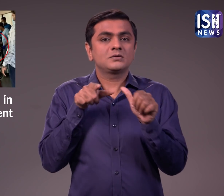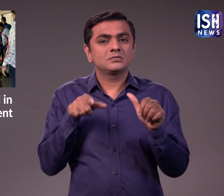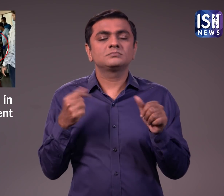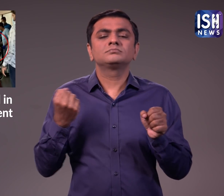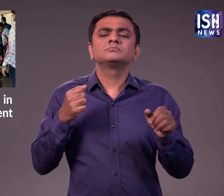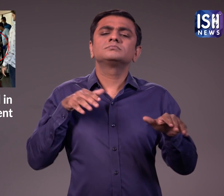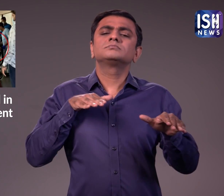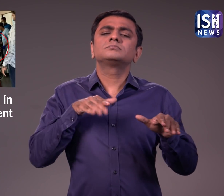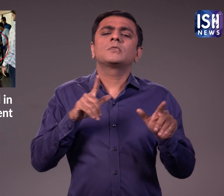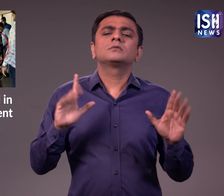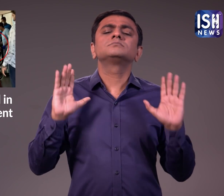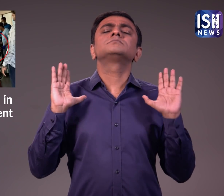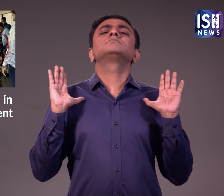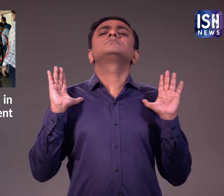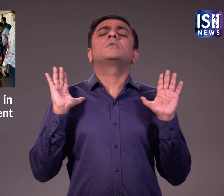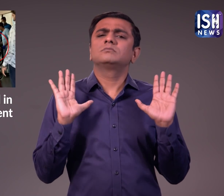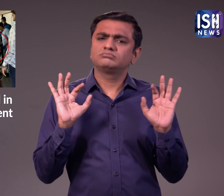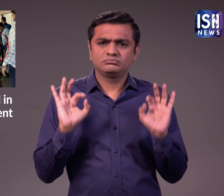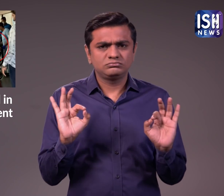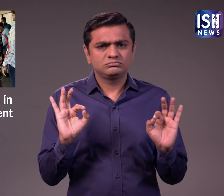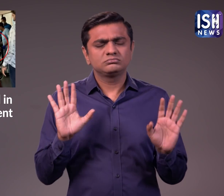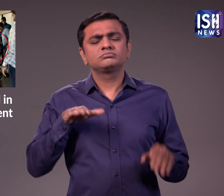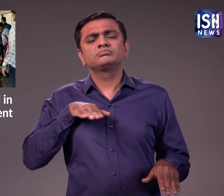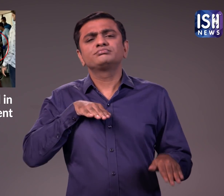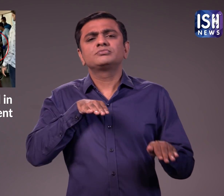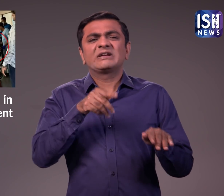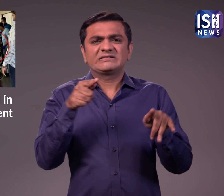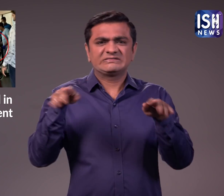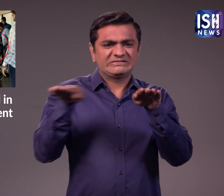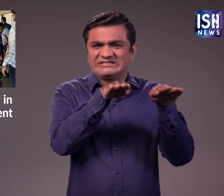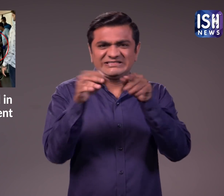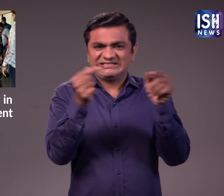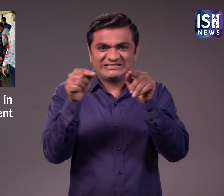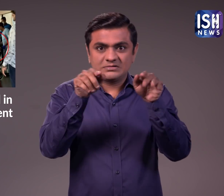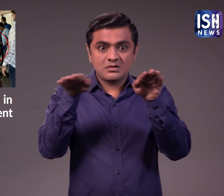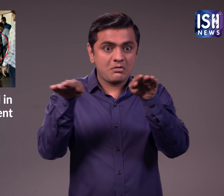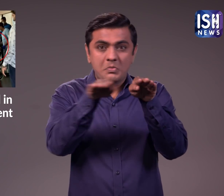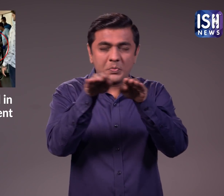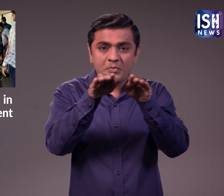उनकी रेंग जोवर एक्स्प्रेस वे पर तीन गाड़ीों से टकरा